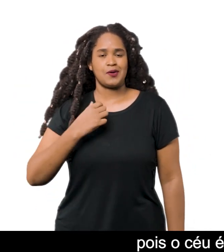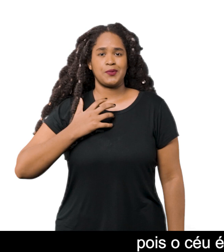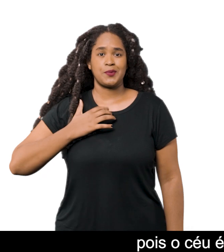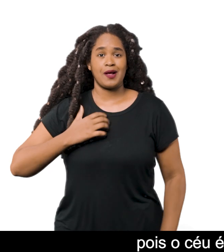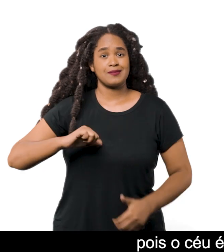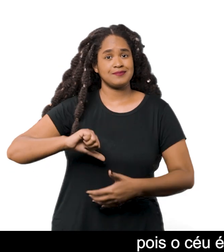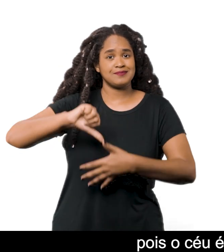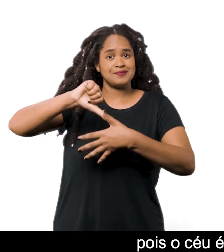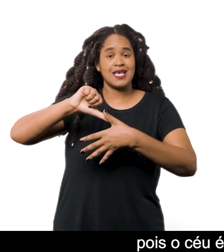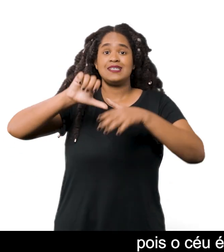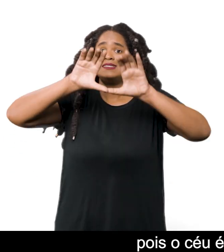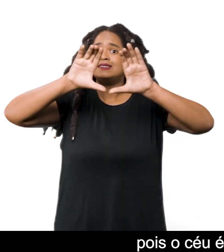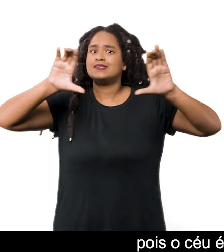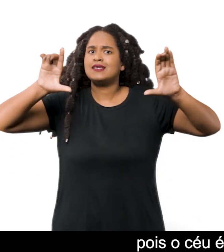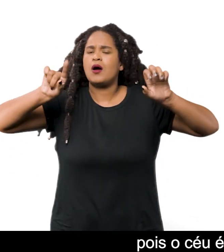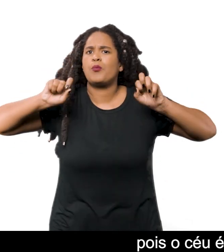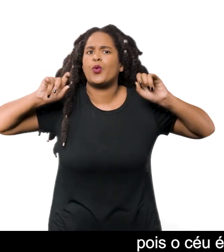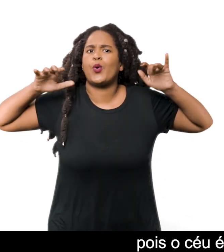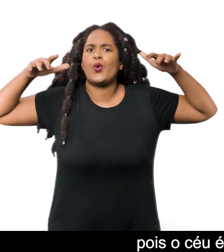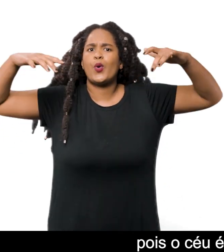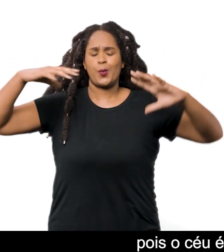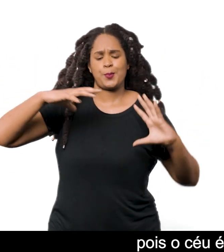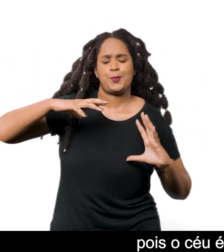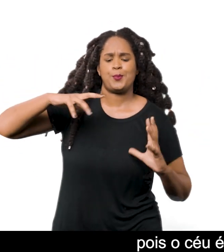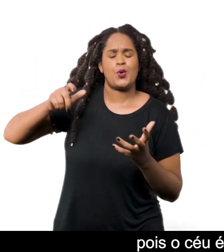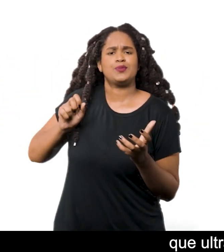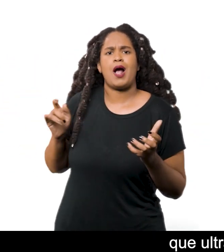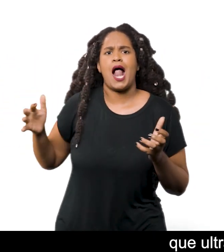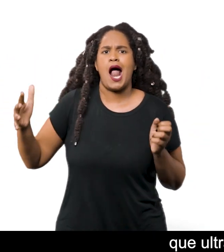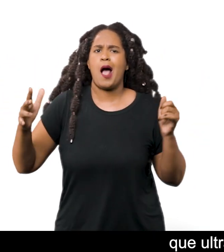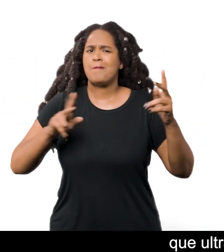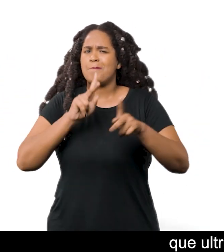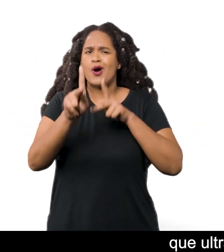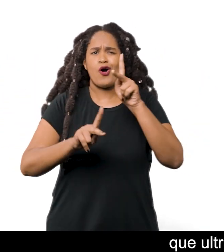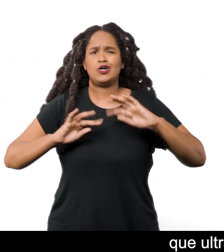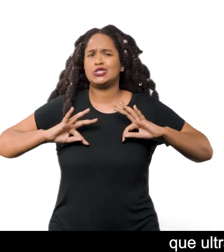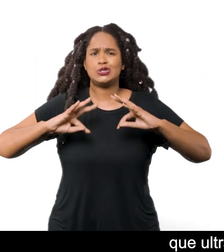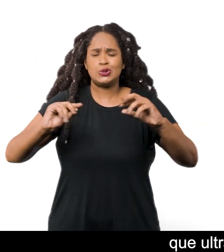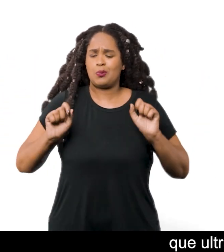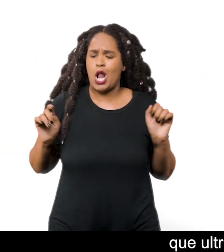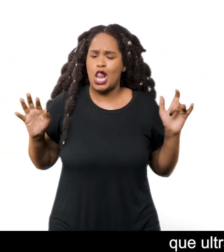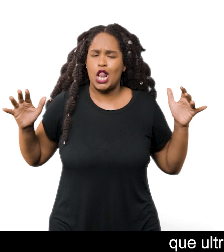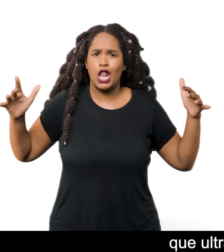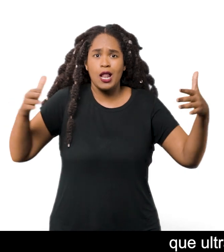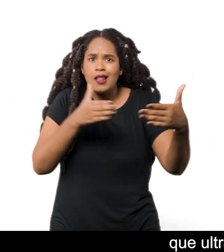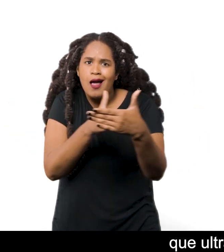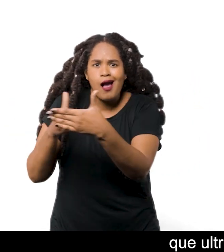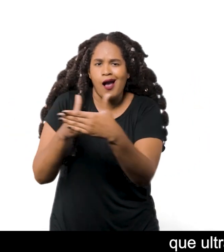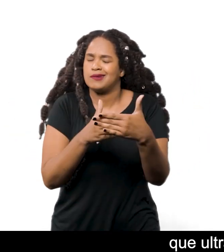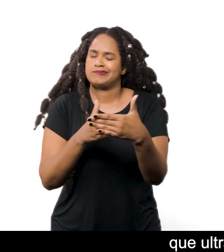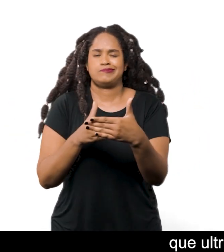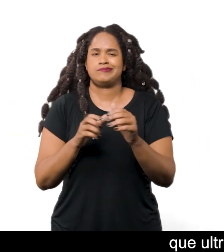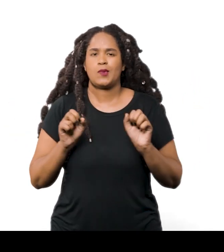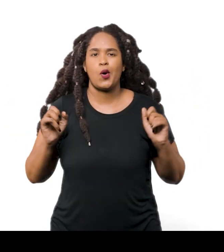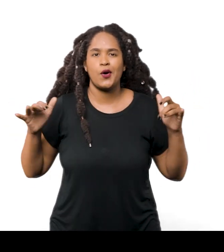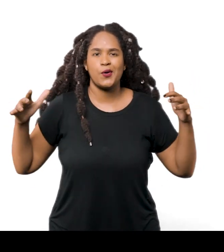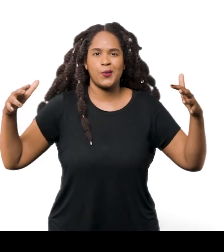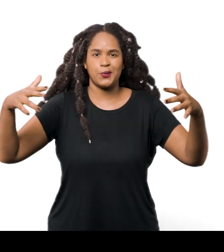pois o céu é um elemento comum a todos os territórios, que ultrapassa fronteiras geográficas e políticas